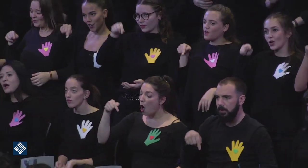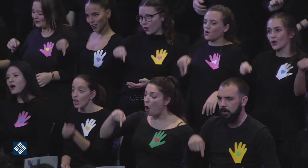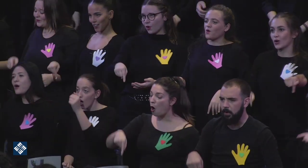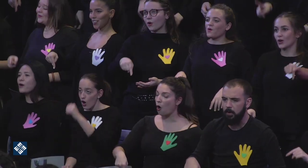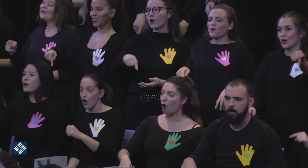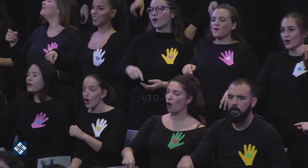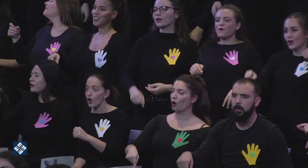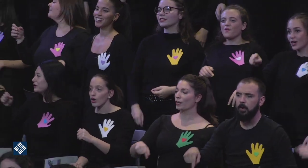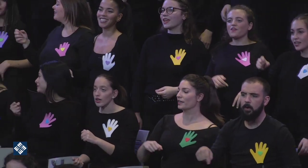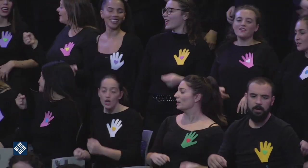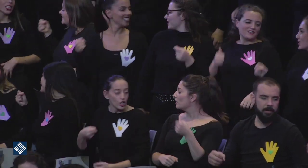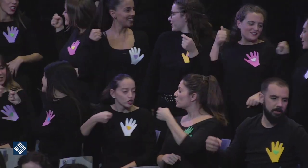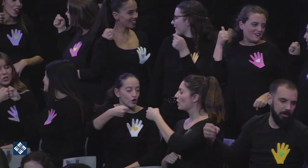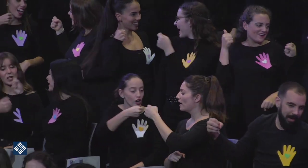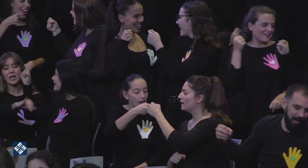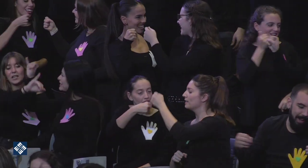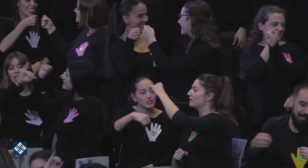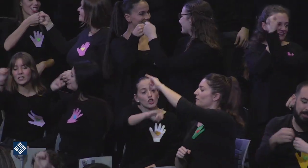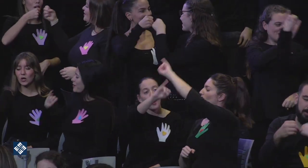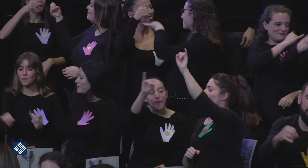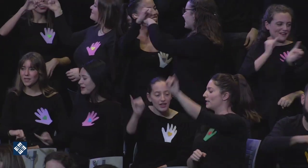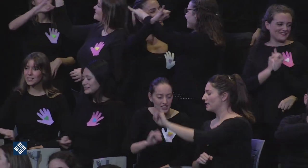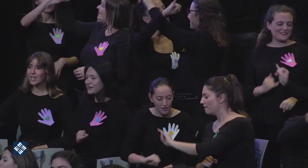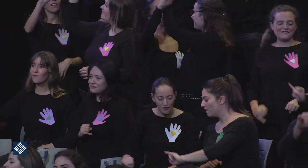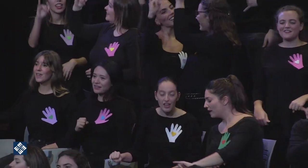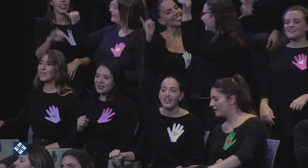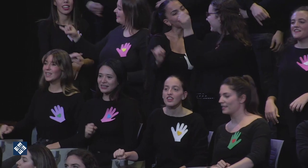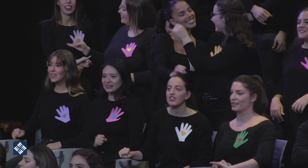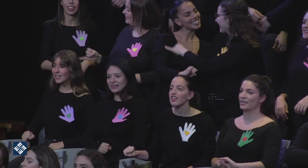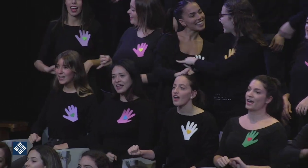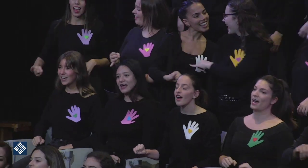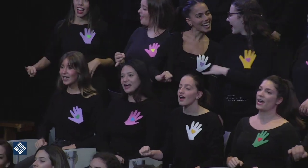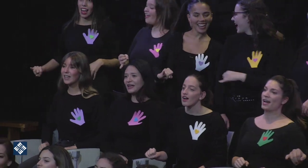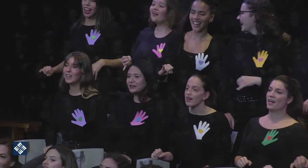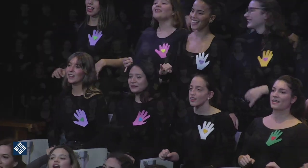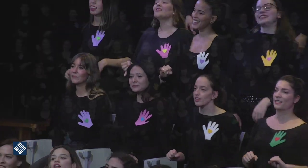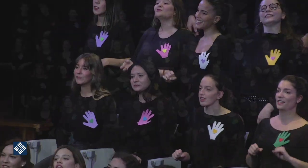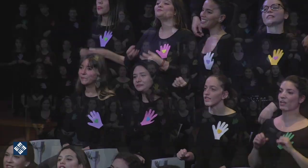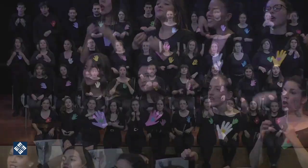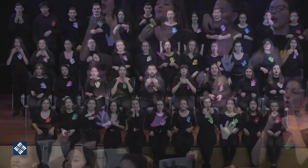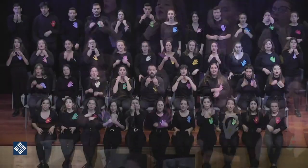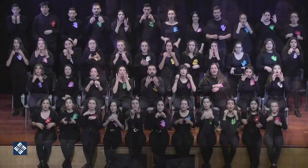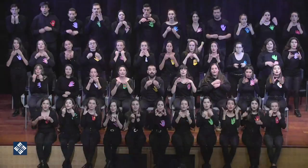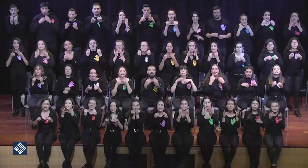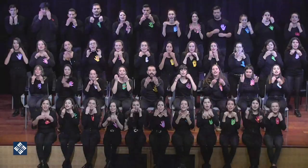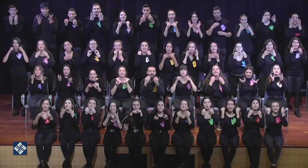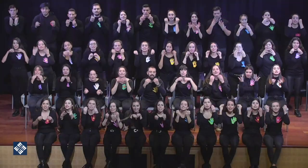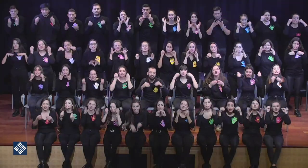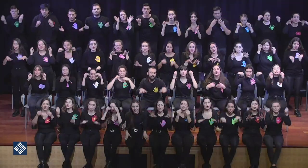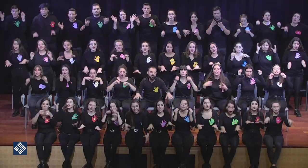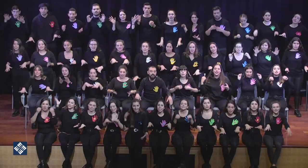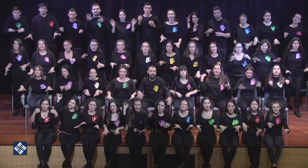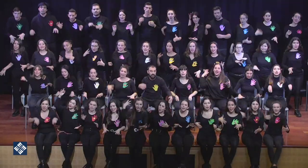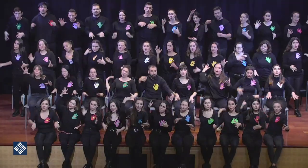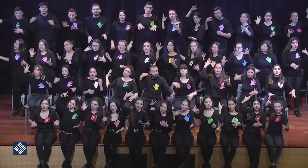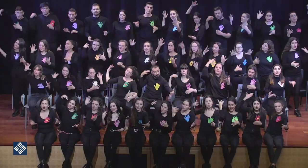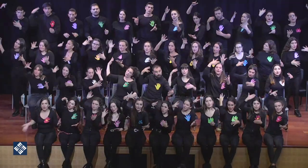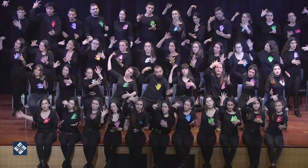Hoy, chocan las copas de felicidad, cuentan historias de algún tiempo